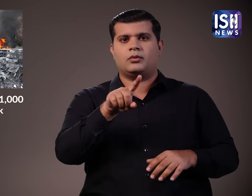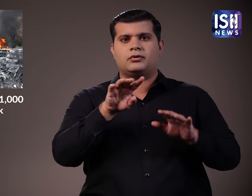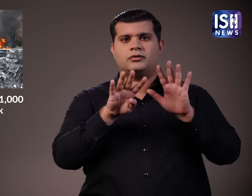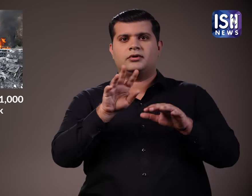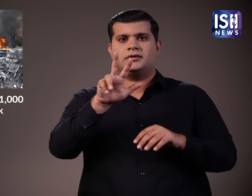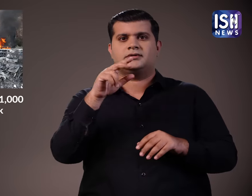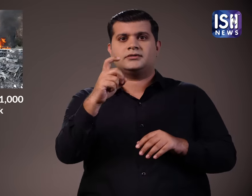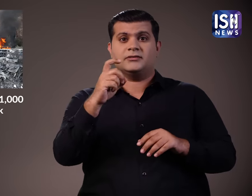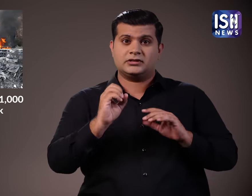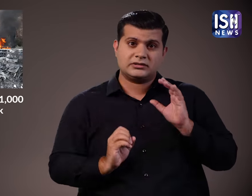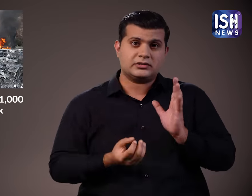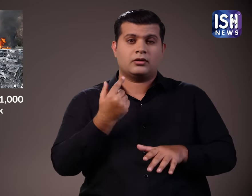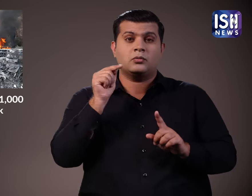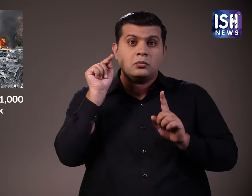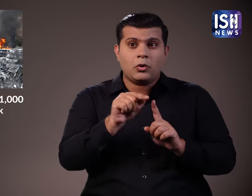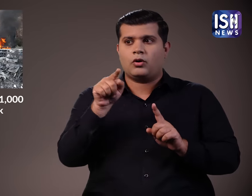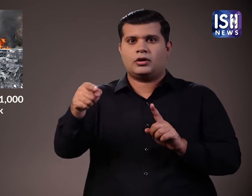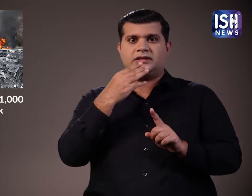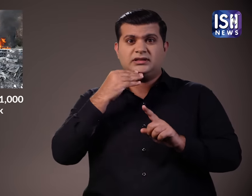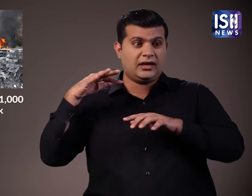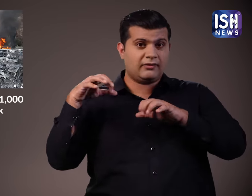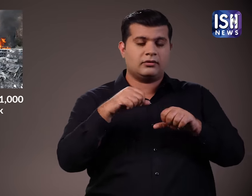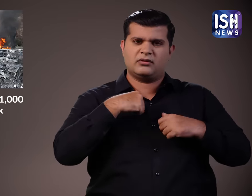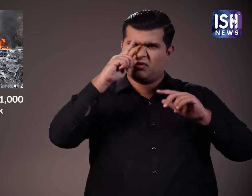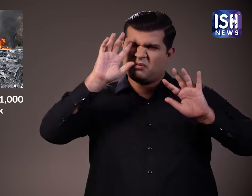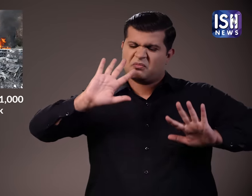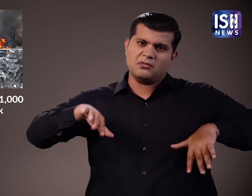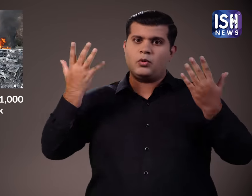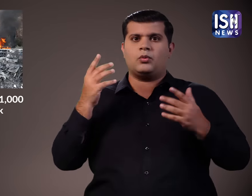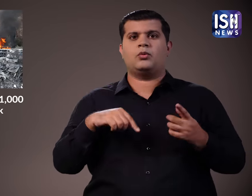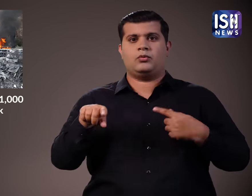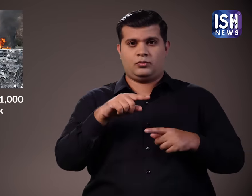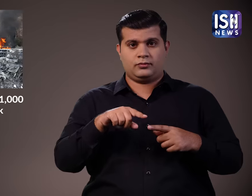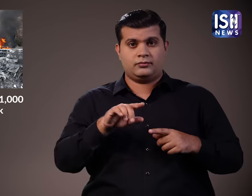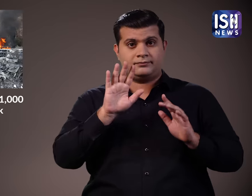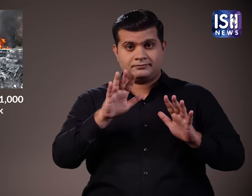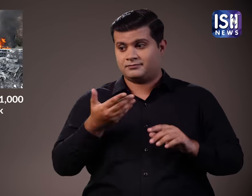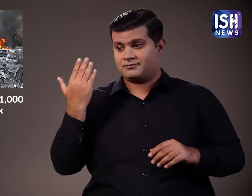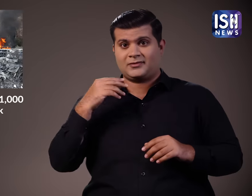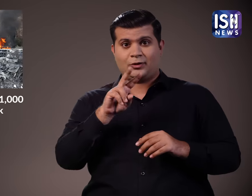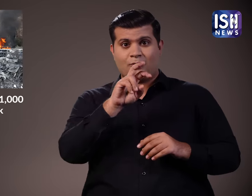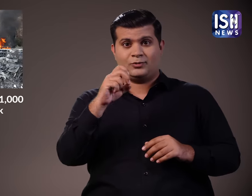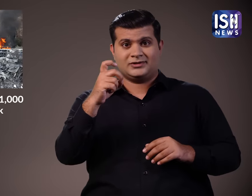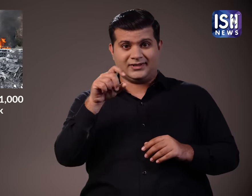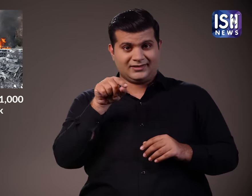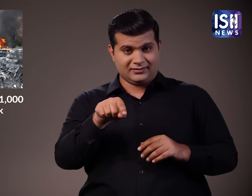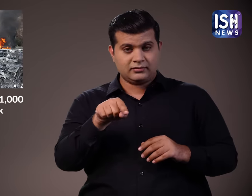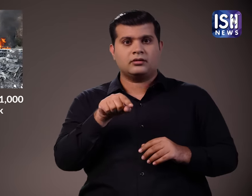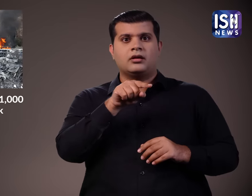में इसराइल से फिलिस्तीन का हिस्सा वापस लेने के मकसद से हुई थी। 2007 से गाजा